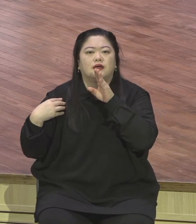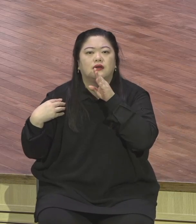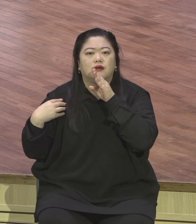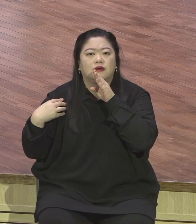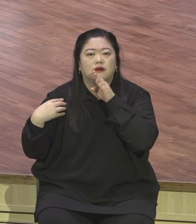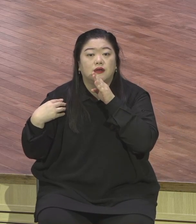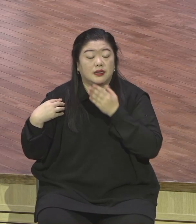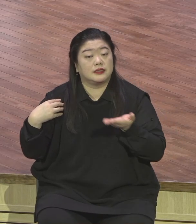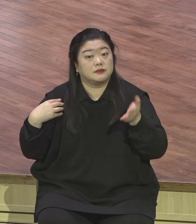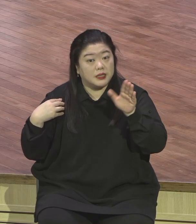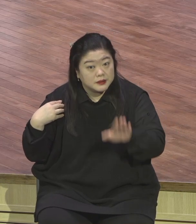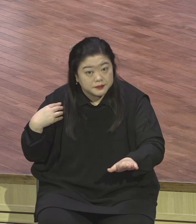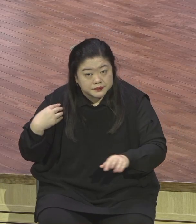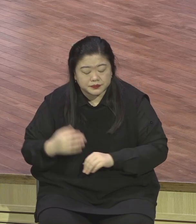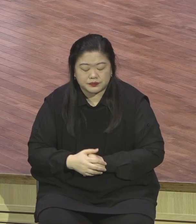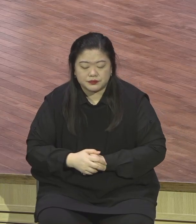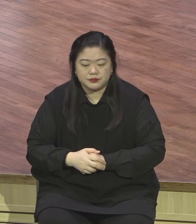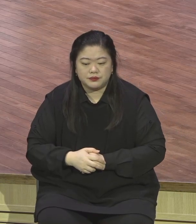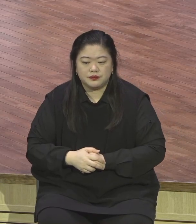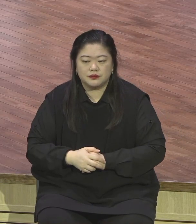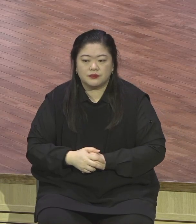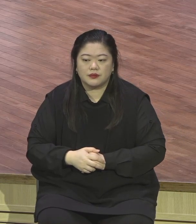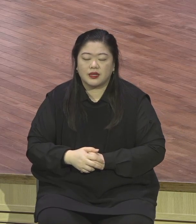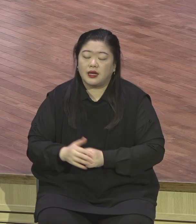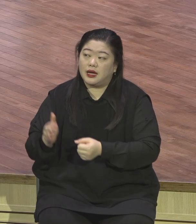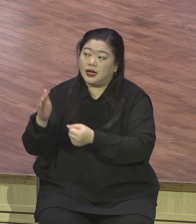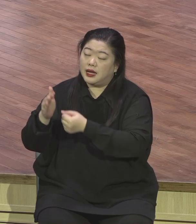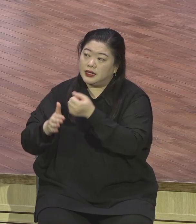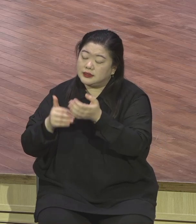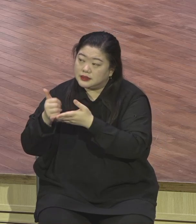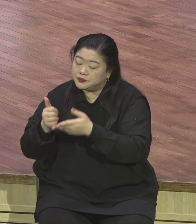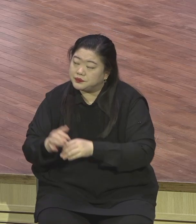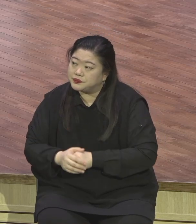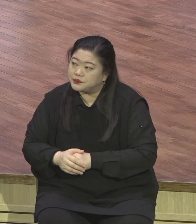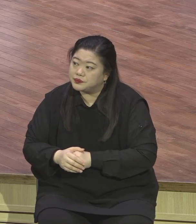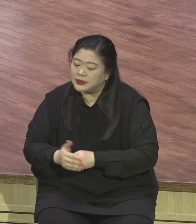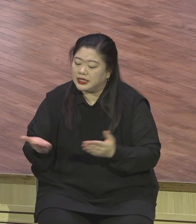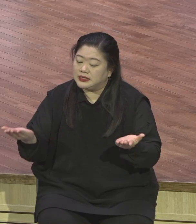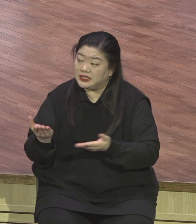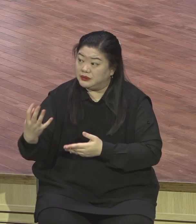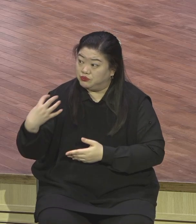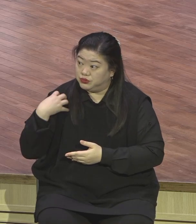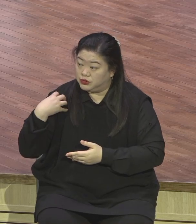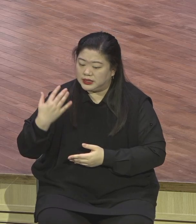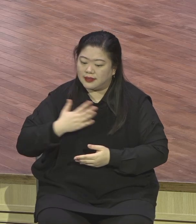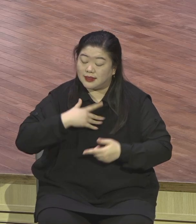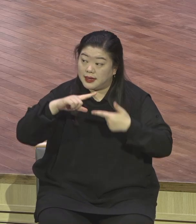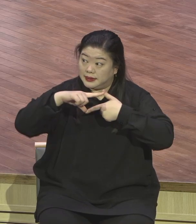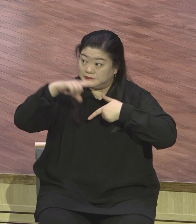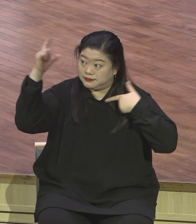하나님 앞에 내가 아니라 그리스도가 하는 힘을 얻으면 너무너무 행복하고 너무너무